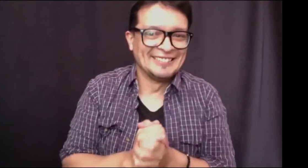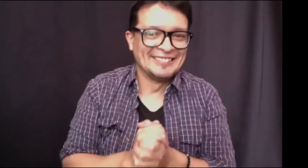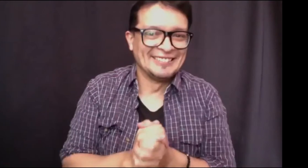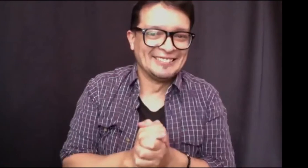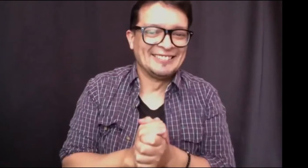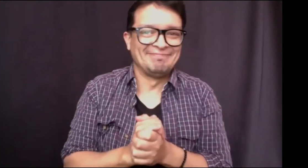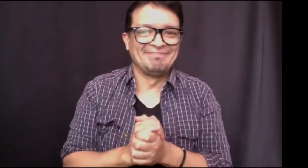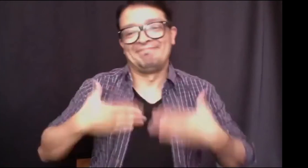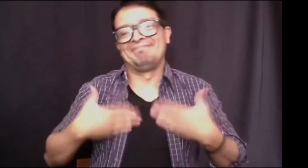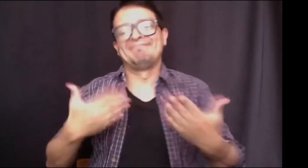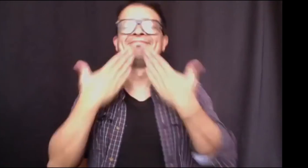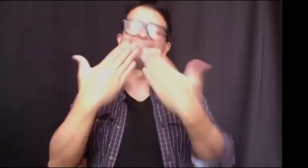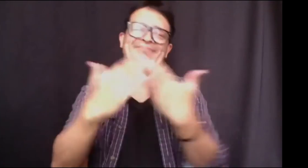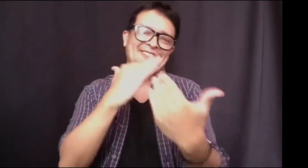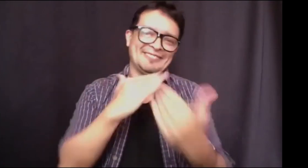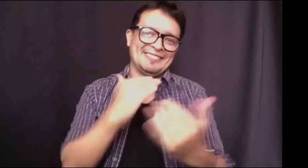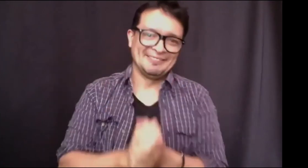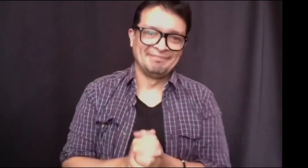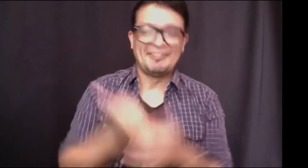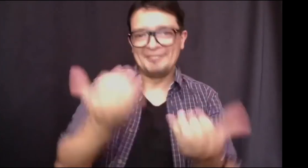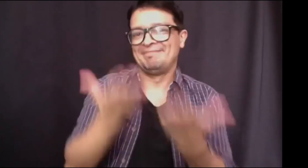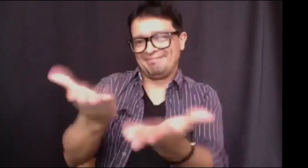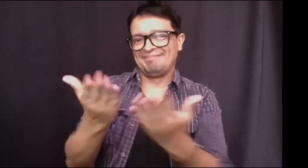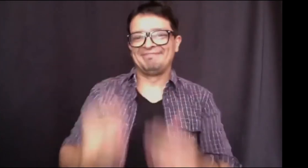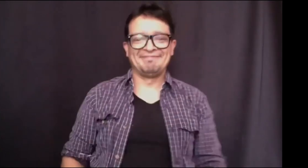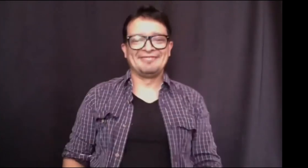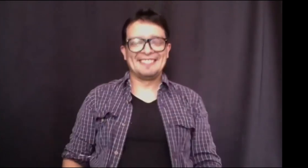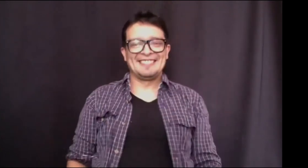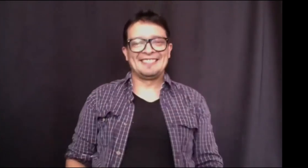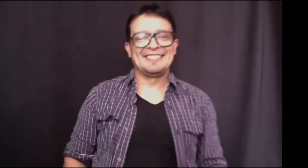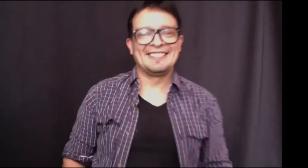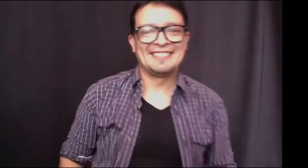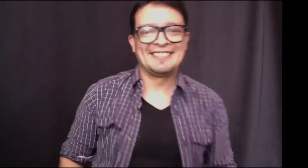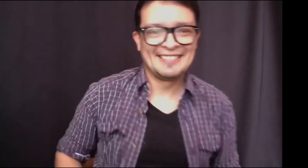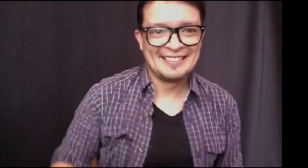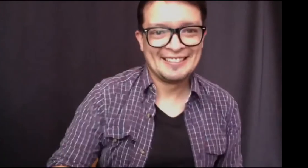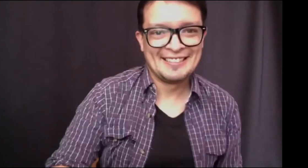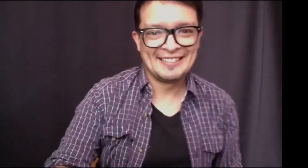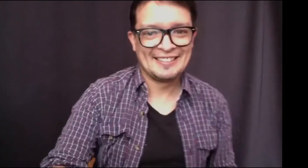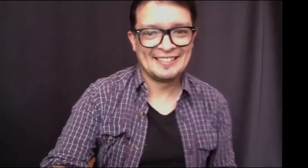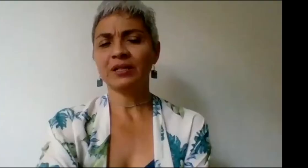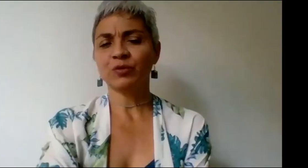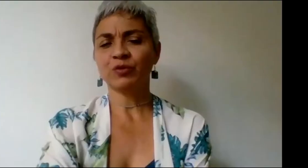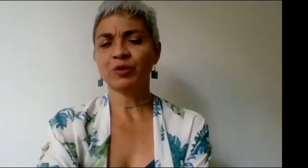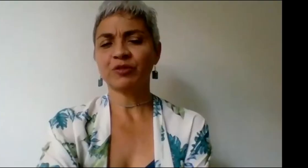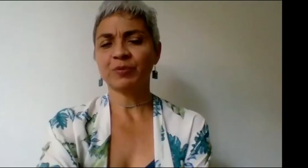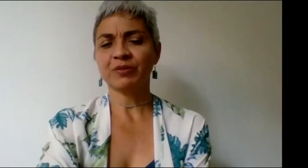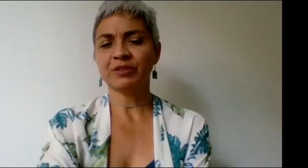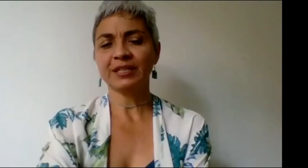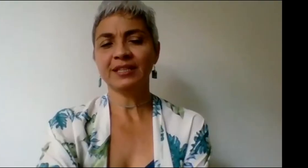tarde seguimos conversando. Muchas gracias por la invitación. Gracias Mario. Para terminar, ¿cuál es su formación profesional? ¿Cuál es